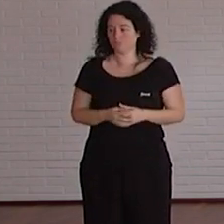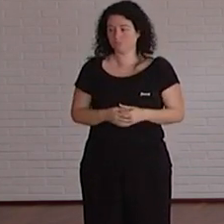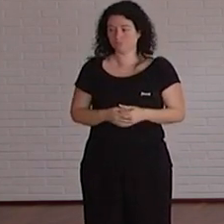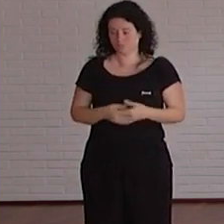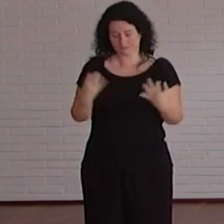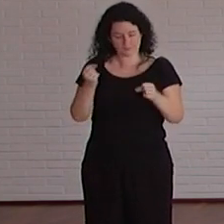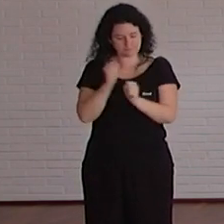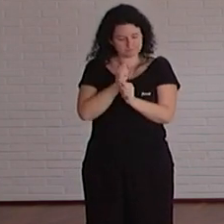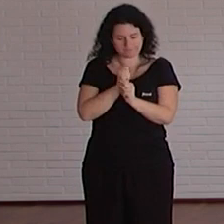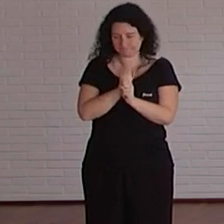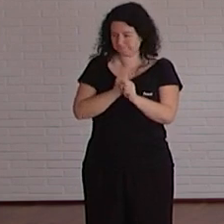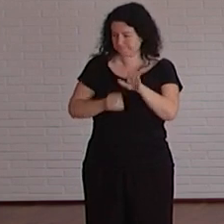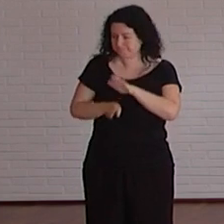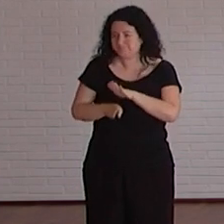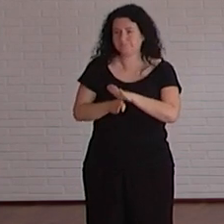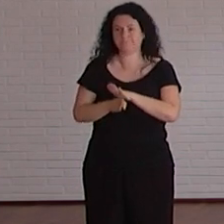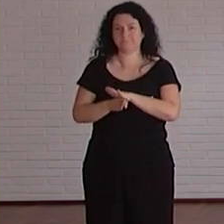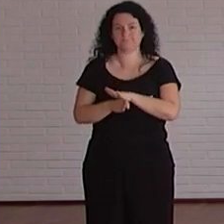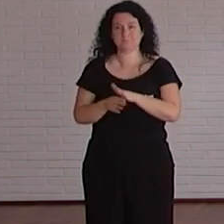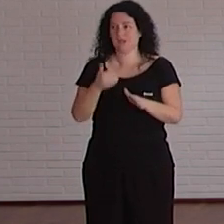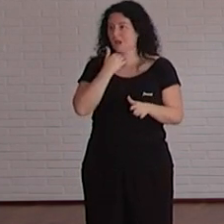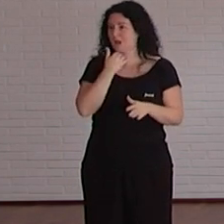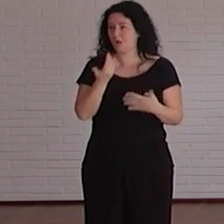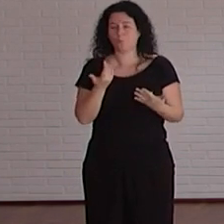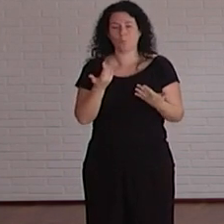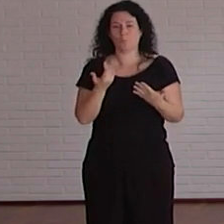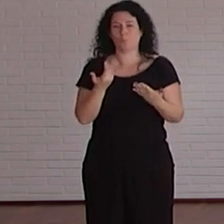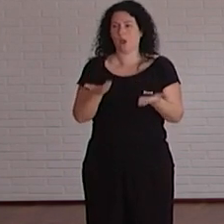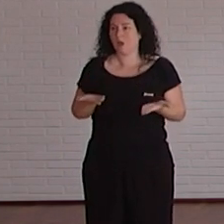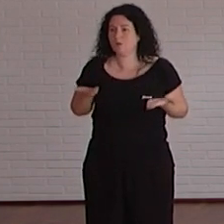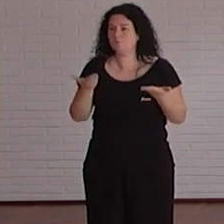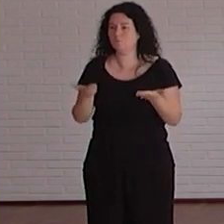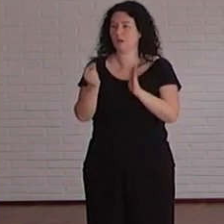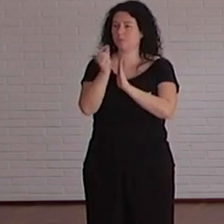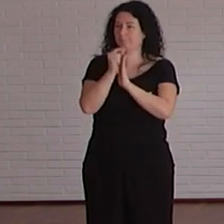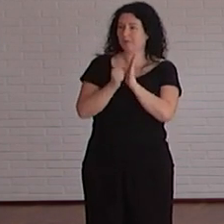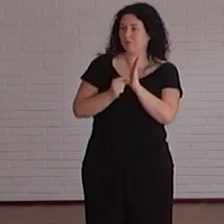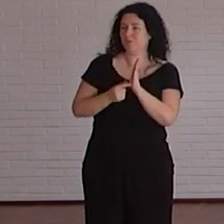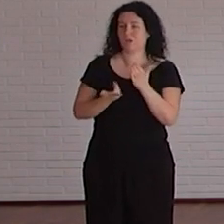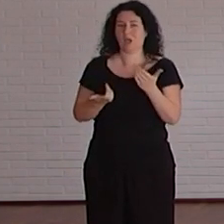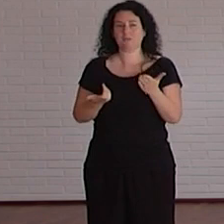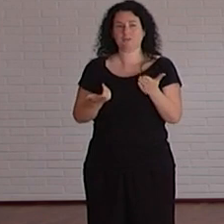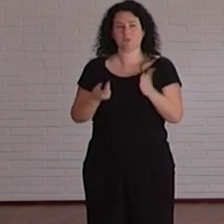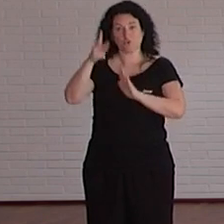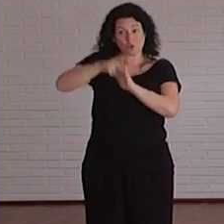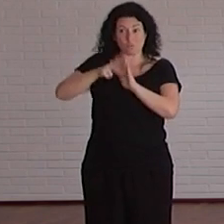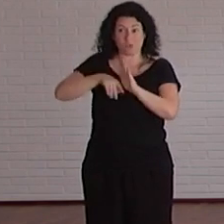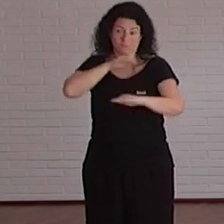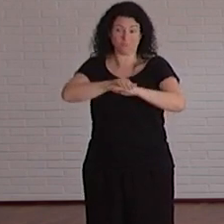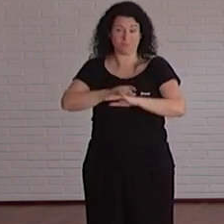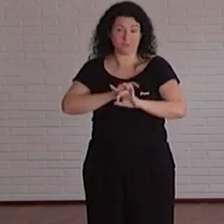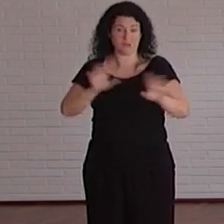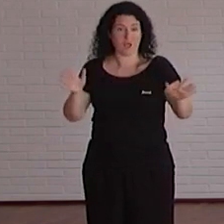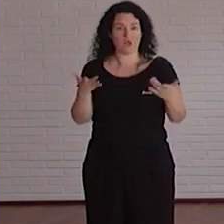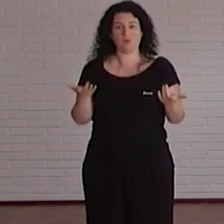seguir trabajando con con y implementando todas aquellas ayudas y normativa que existe en la universidad y sobre todo por ejemplo